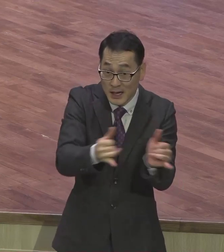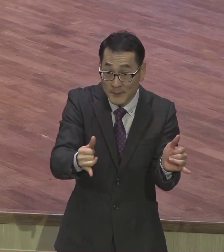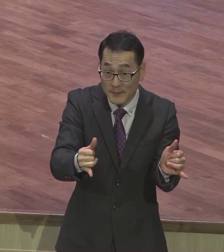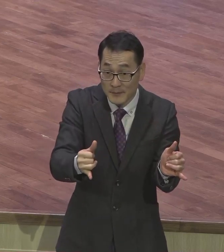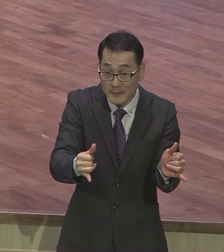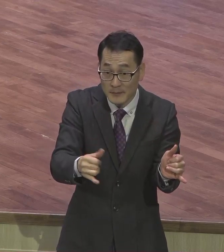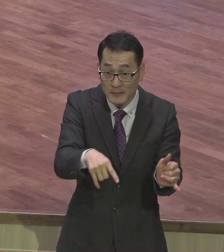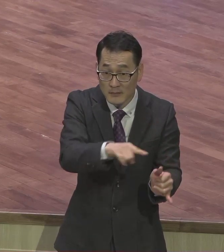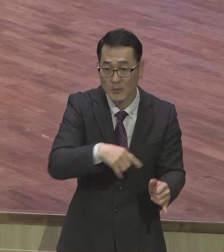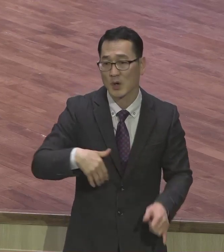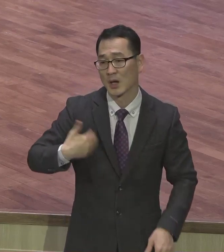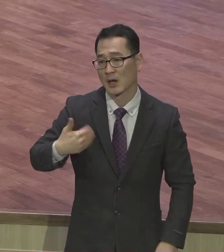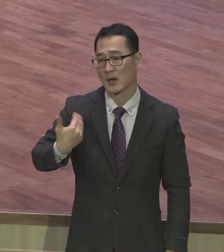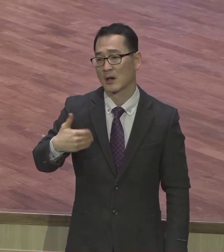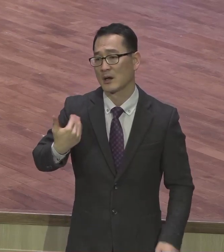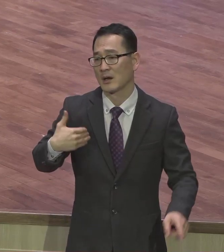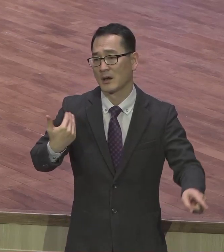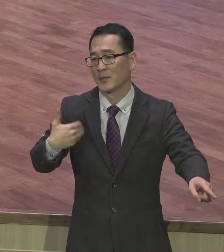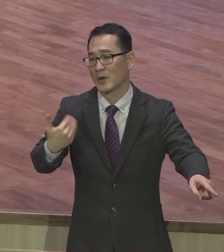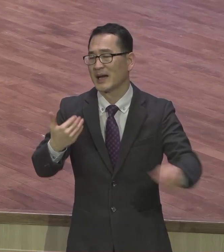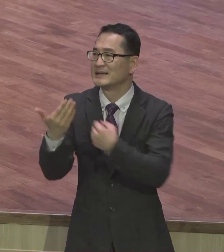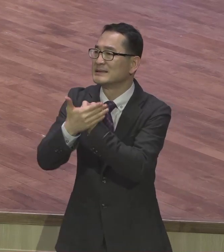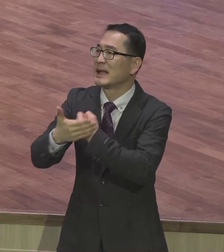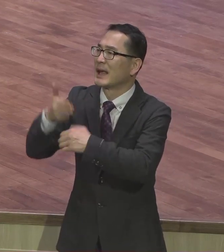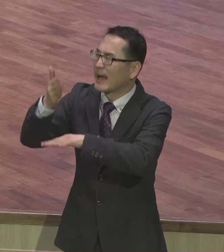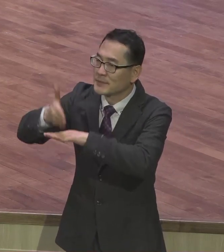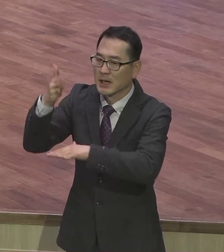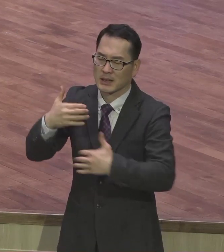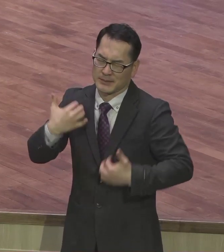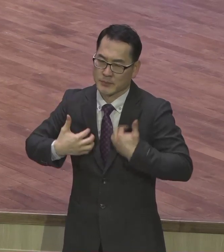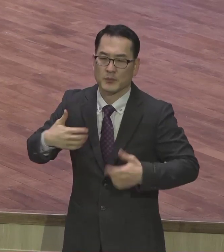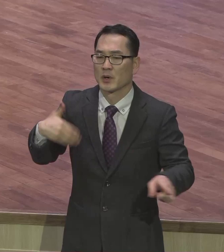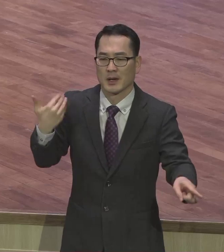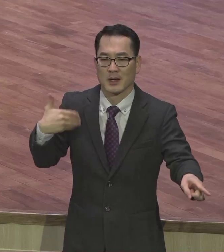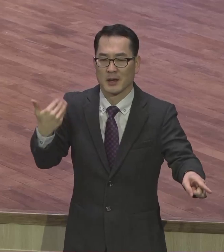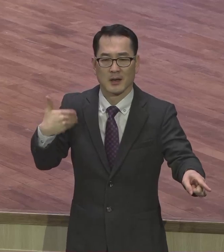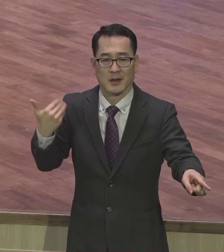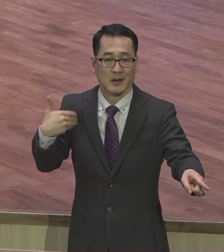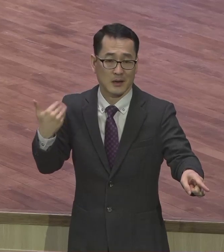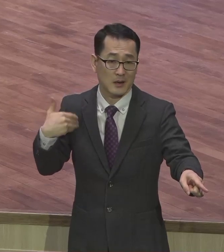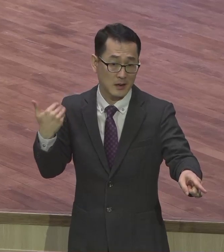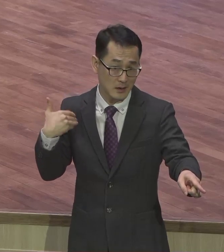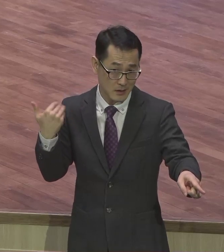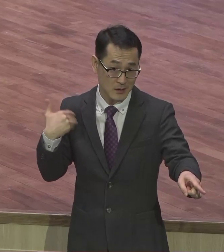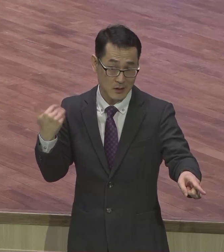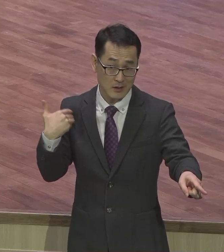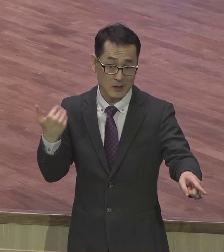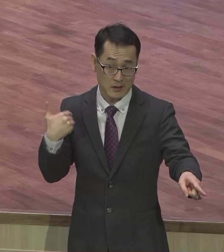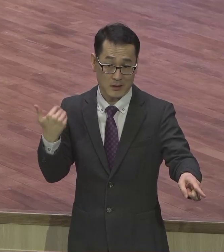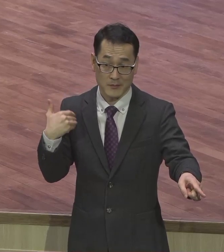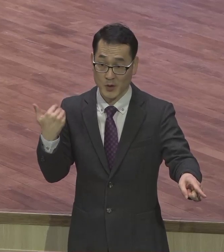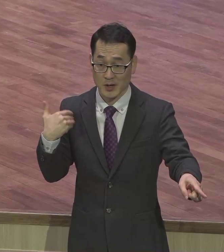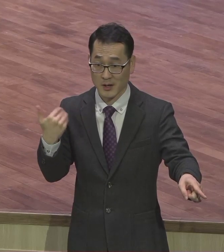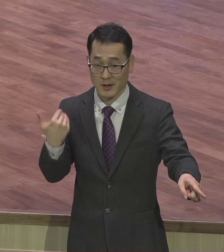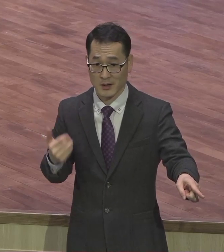이 은혜 받은 받지 못한 사람 감사 몰라요. 그게 특징이에요. 자 우리는요